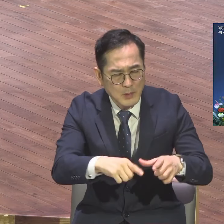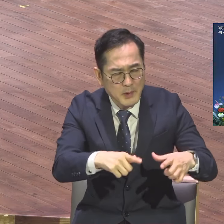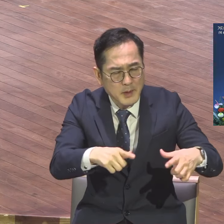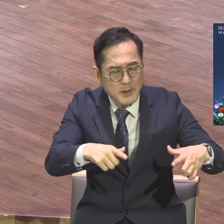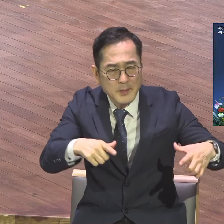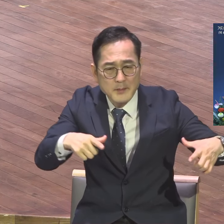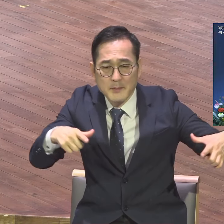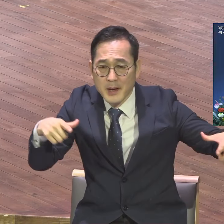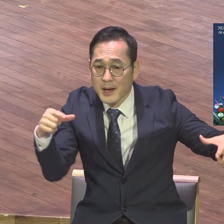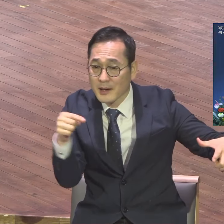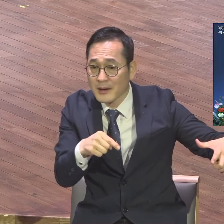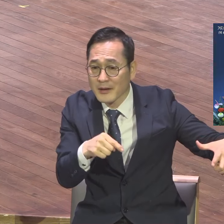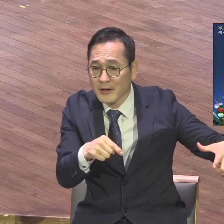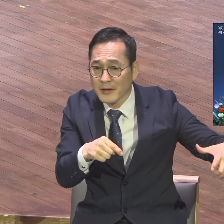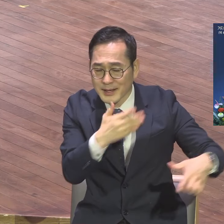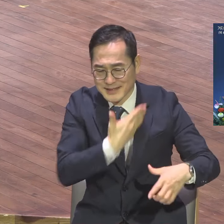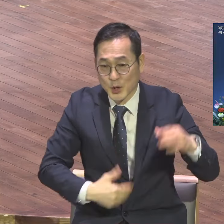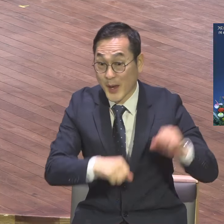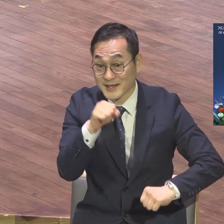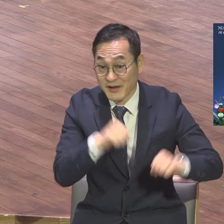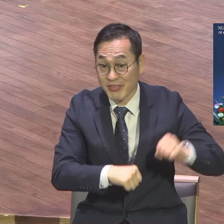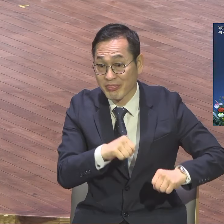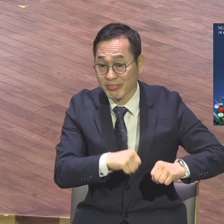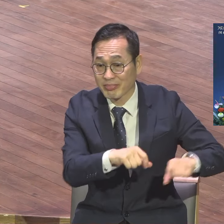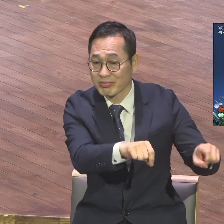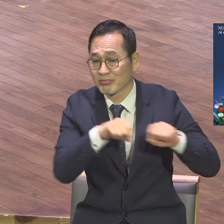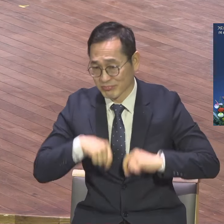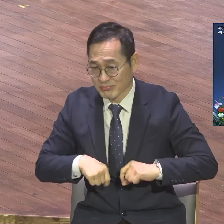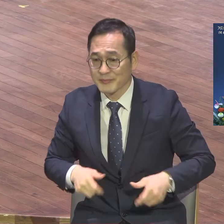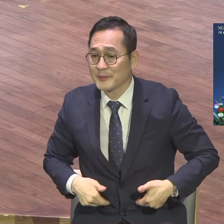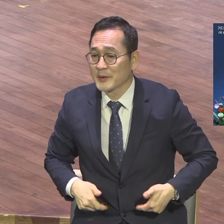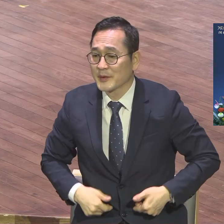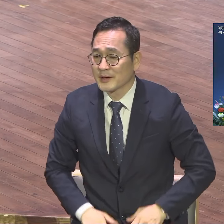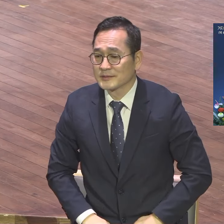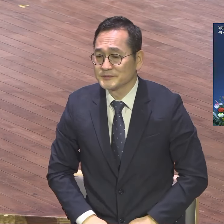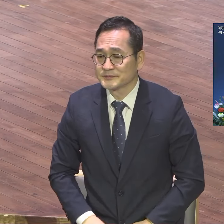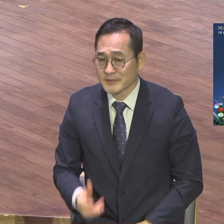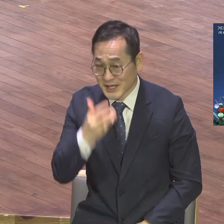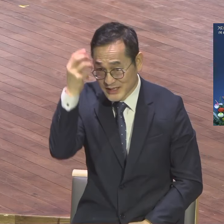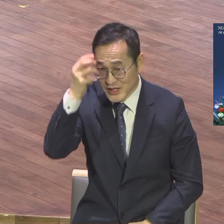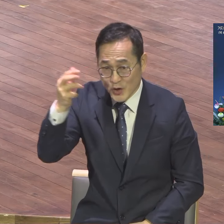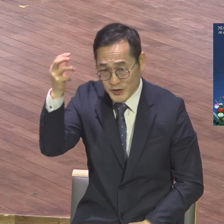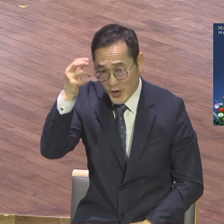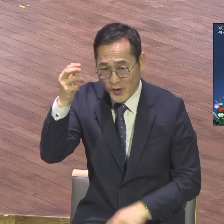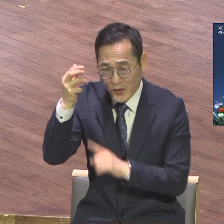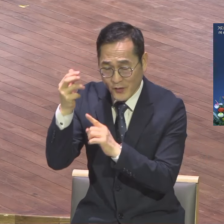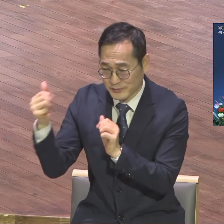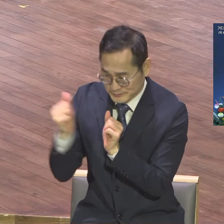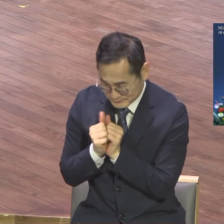신앙생활이어야 돼요. 그리고 성령행전이라 성령의 사람들이 나가는 그러한